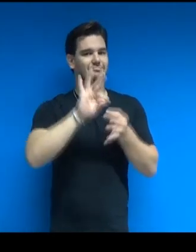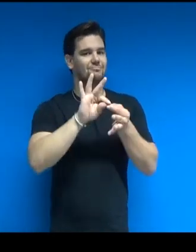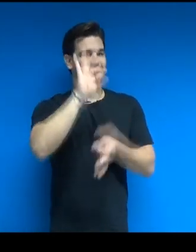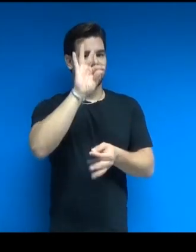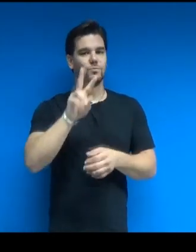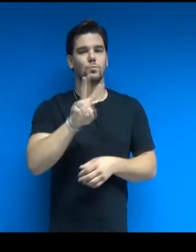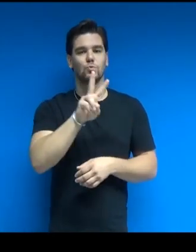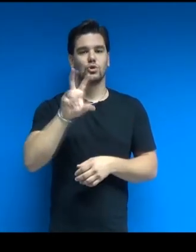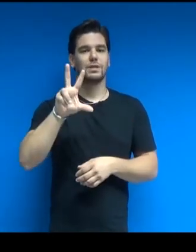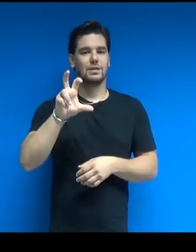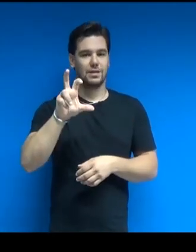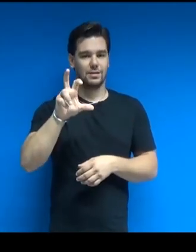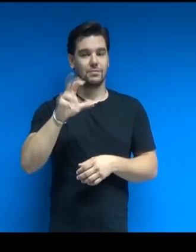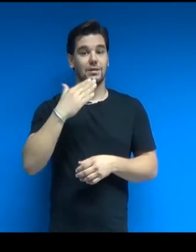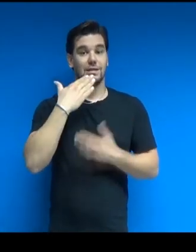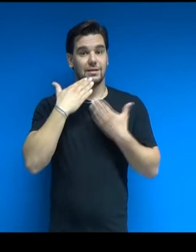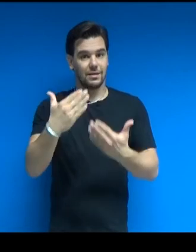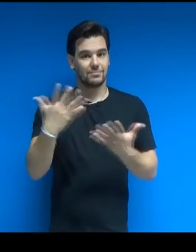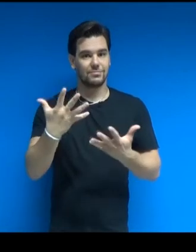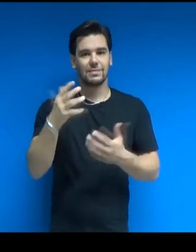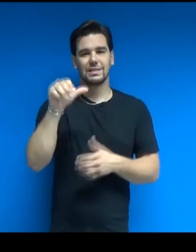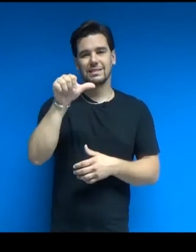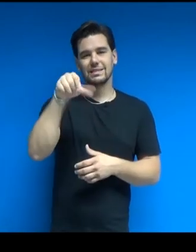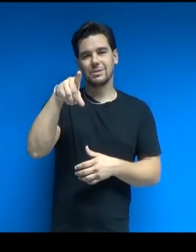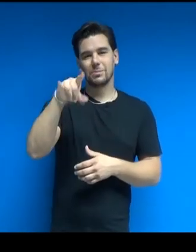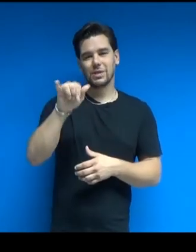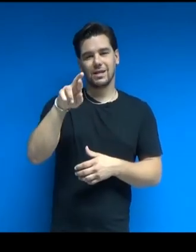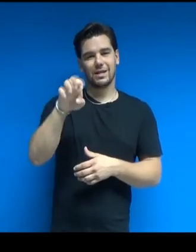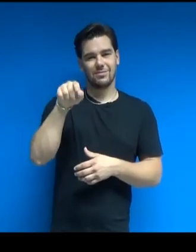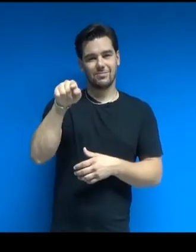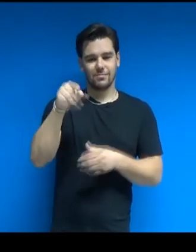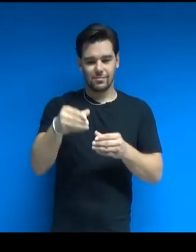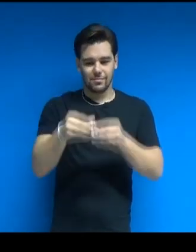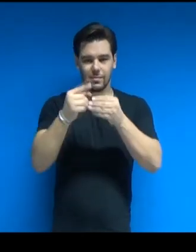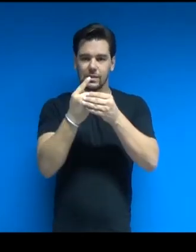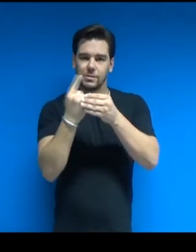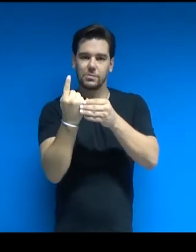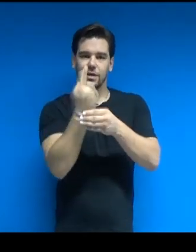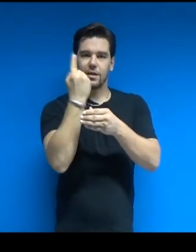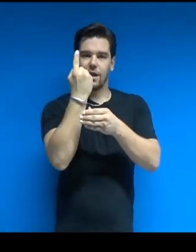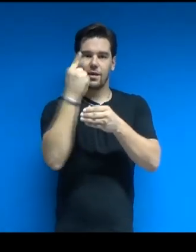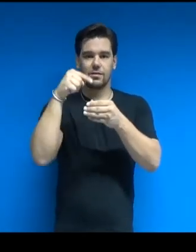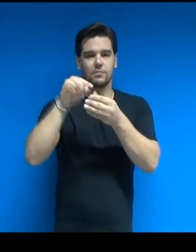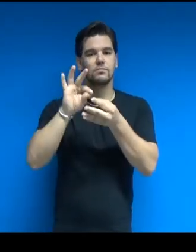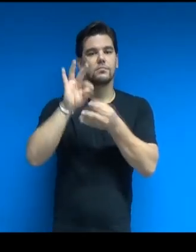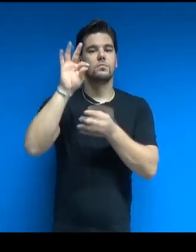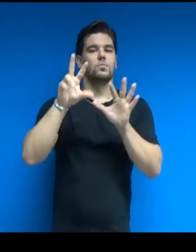d'Italia. Essa arriva a 230 metri d'altezza, grazie allo